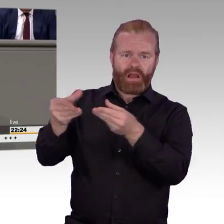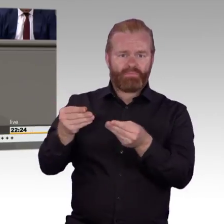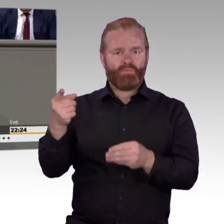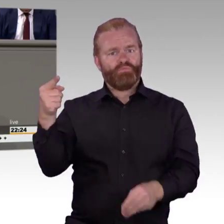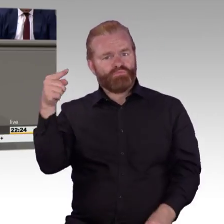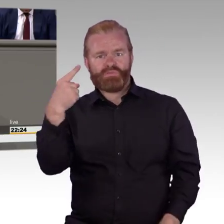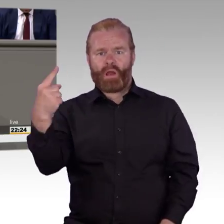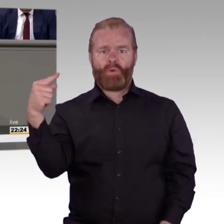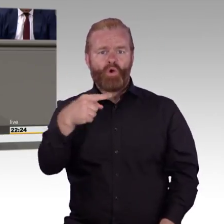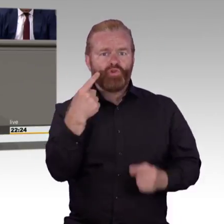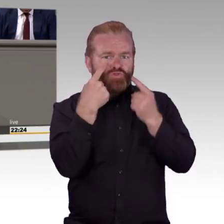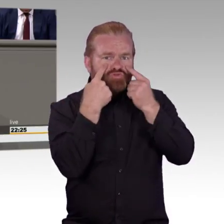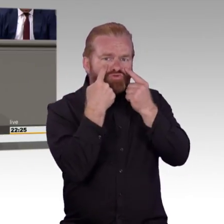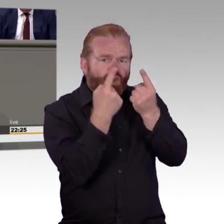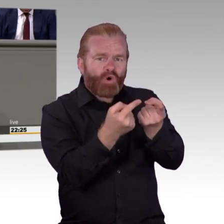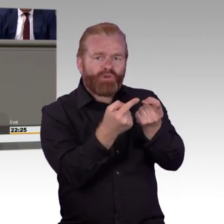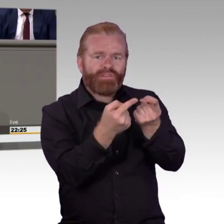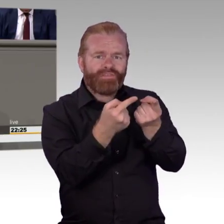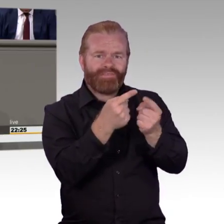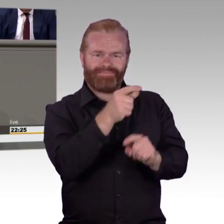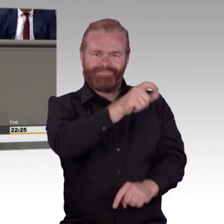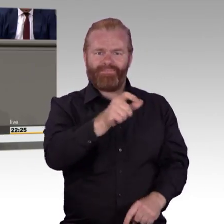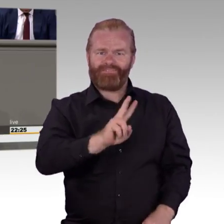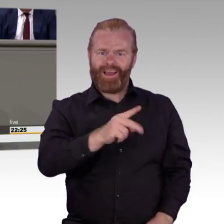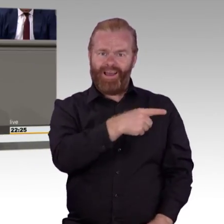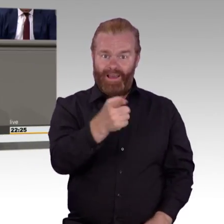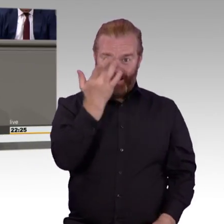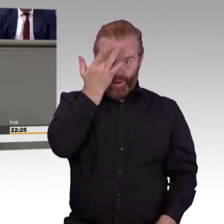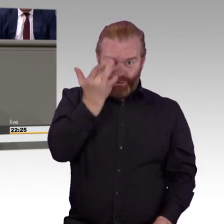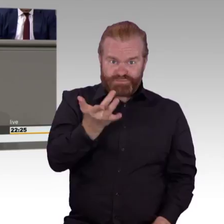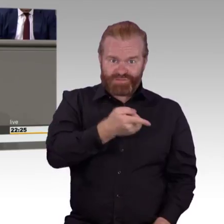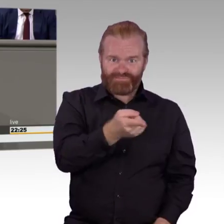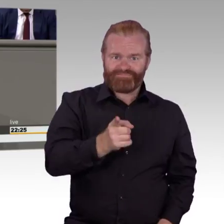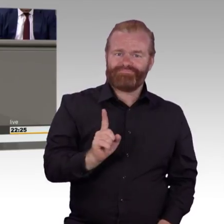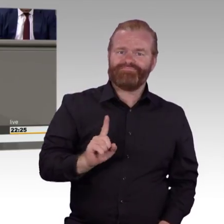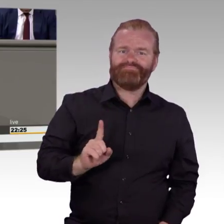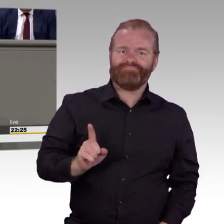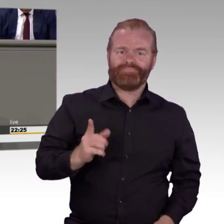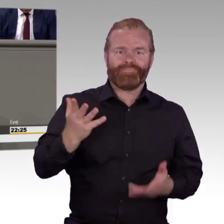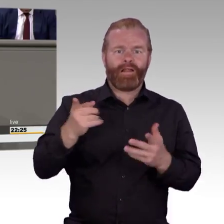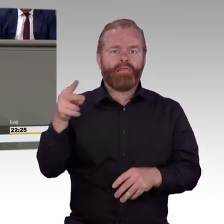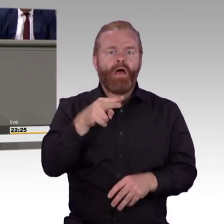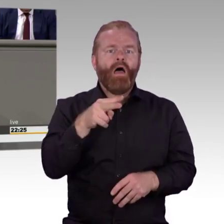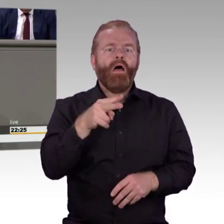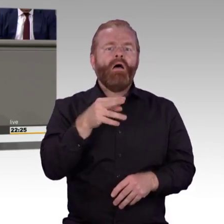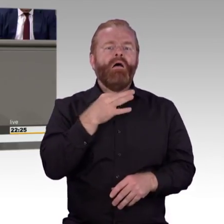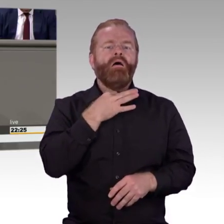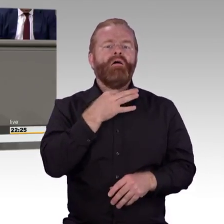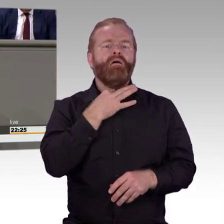auch verlängern. Bei mir in Regensburg sind von 2017 auf 2018 30 Prozent mehr junge Menschen in diese